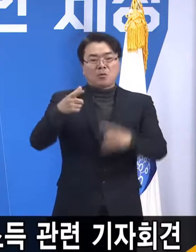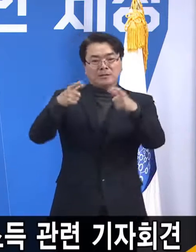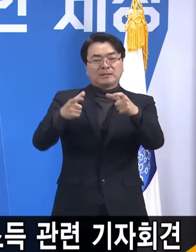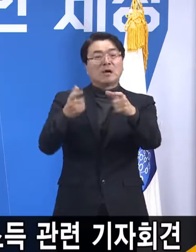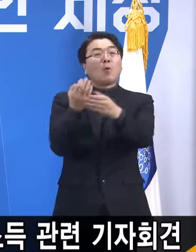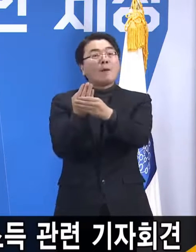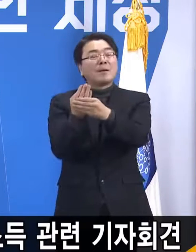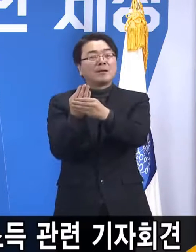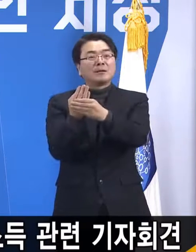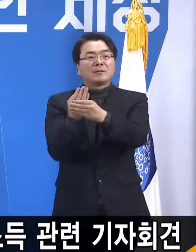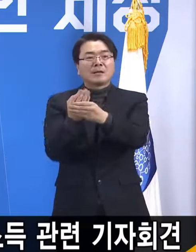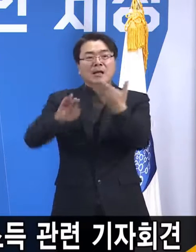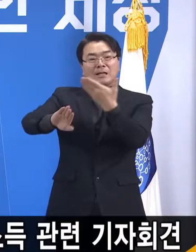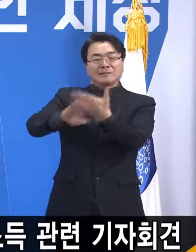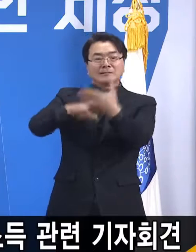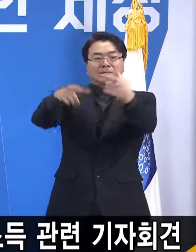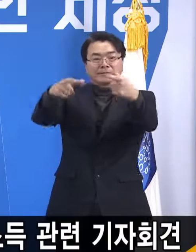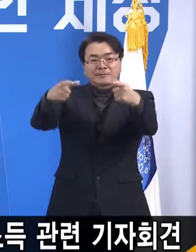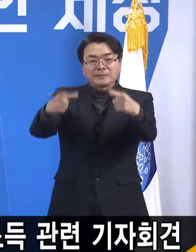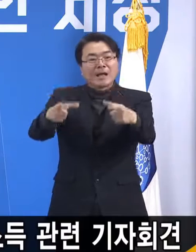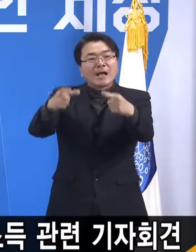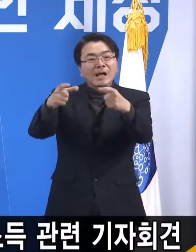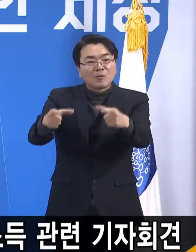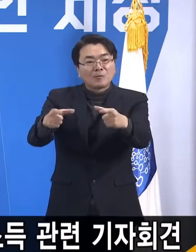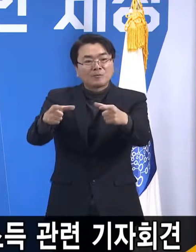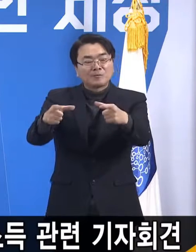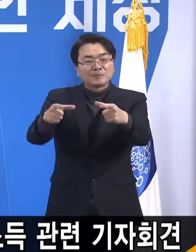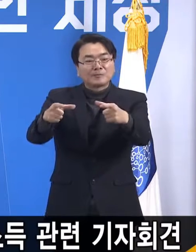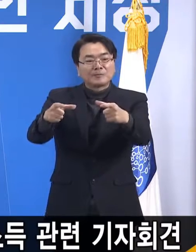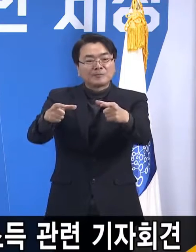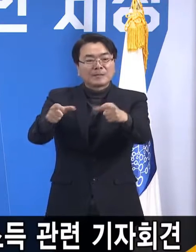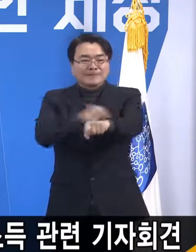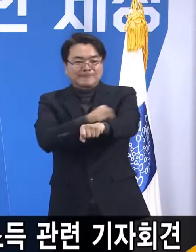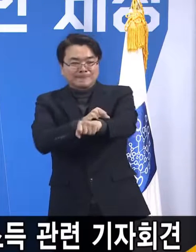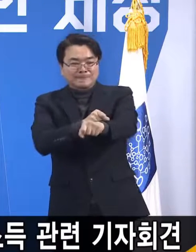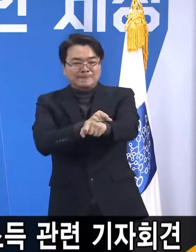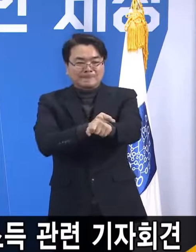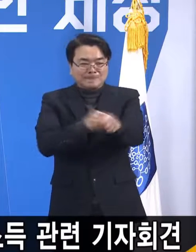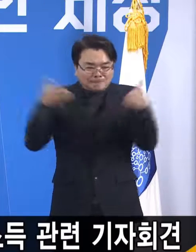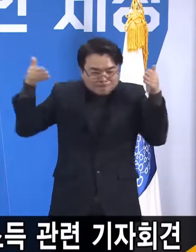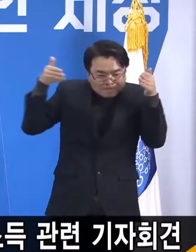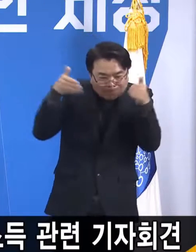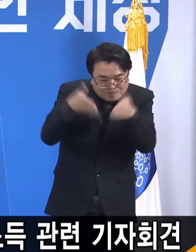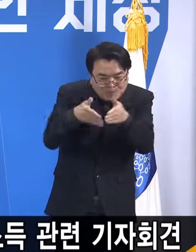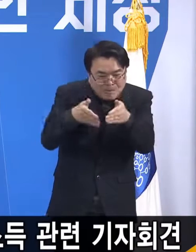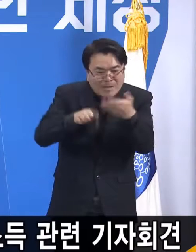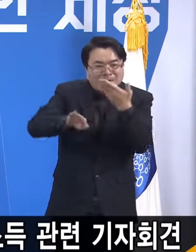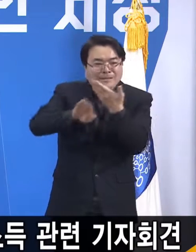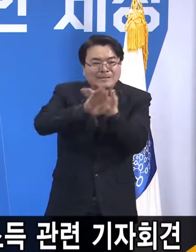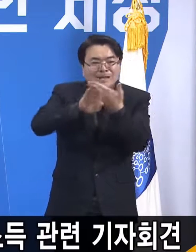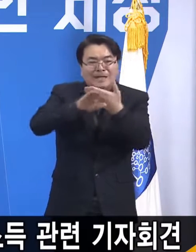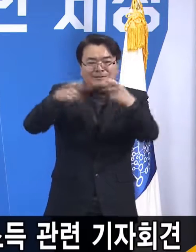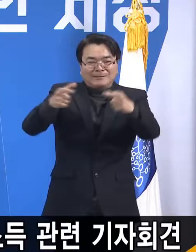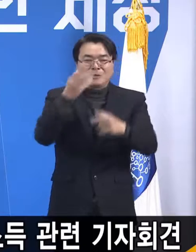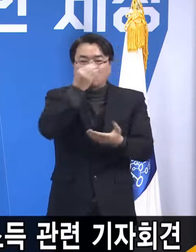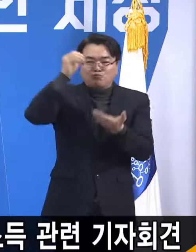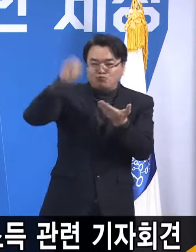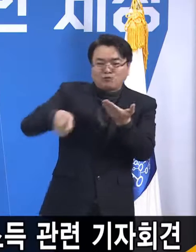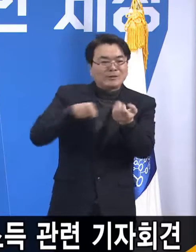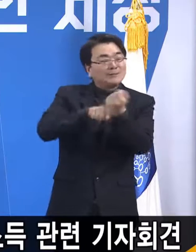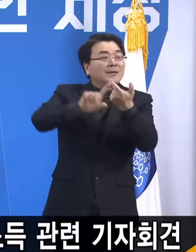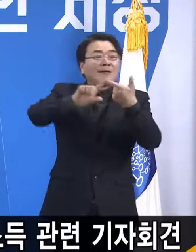다른 지역 매출을 특정 지역으로 끌어오기 위한 것이 아닙니다. 오해하고 계신 분들이 일부 계신 것 같은데